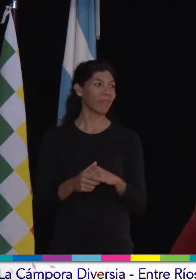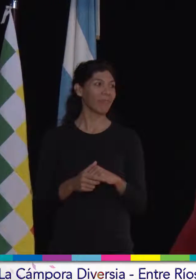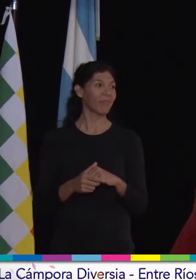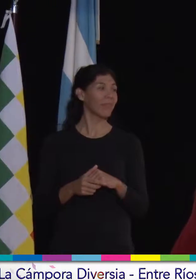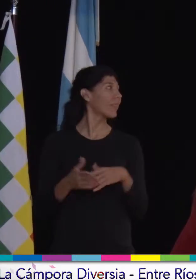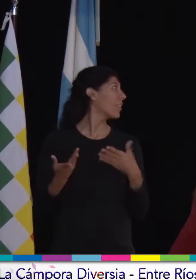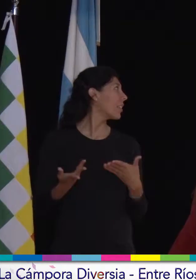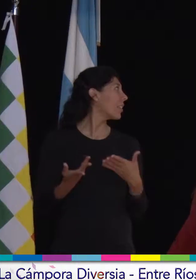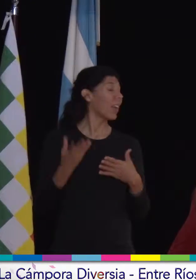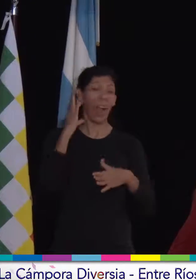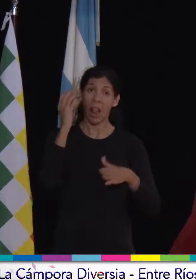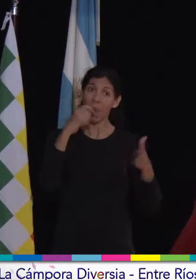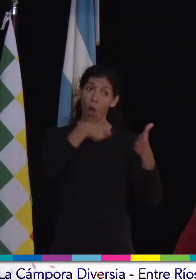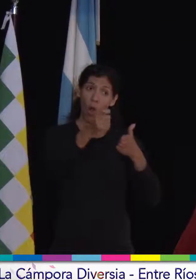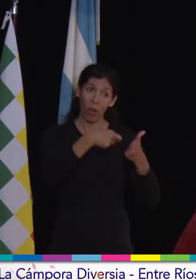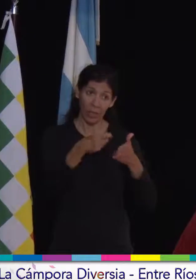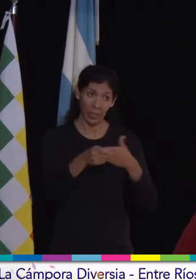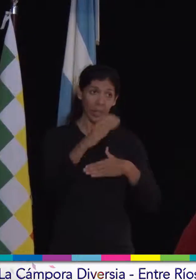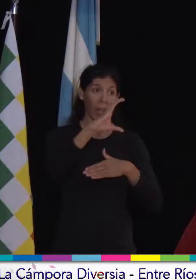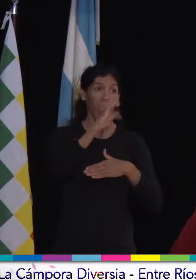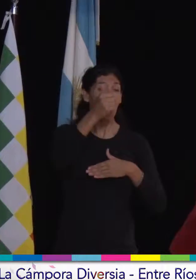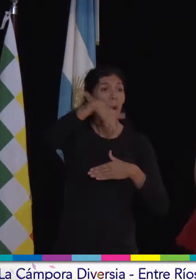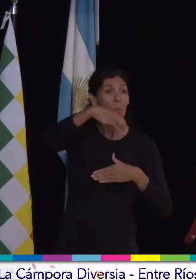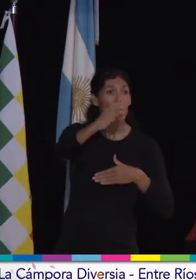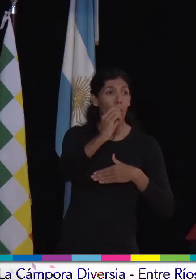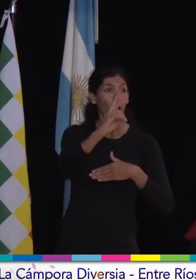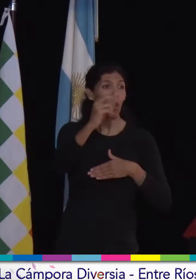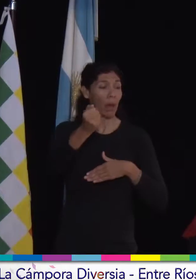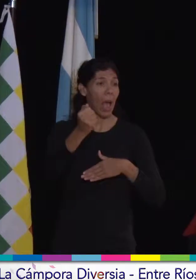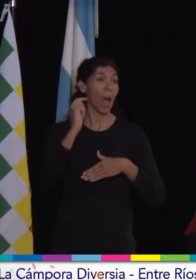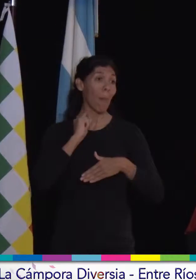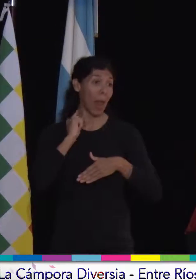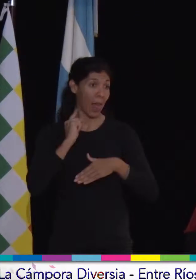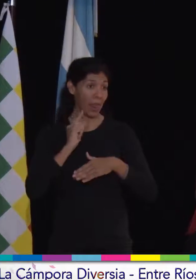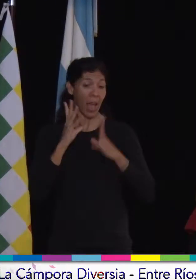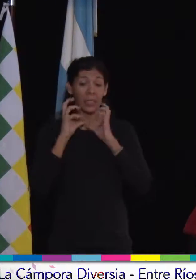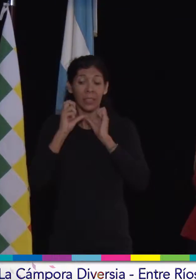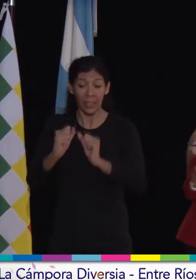Corrección, Cámpora Paraná, específicamente Secretaría de Diversidad.